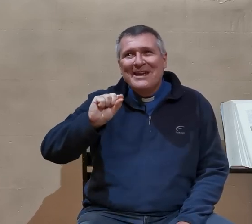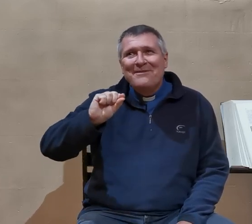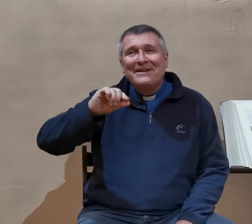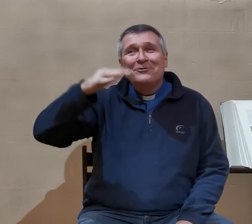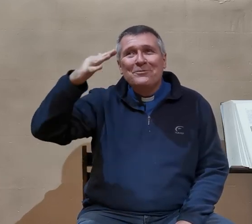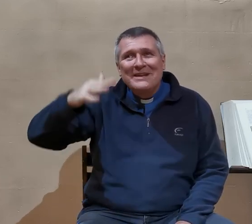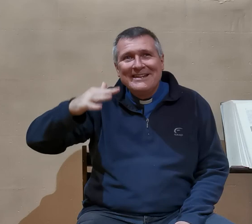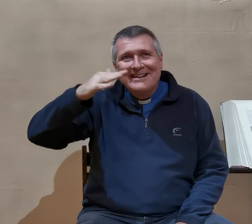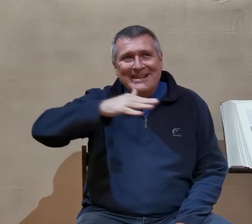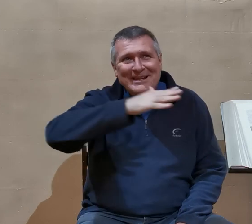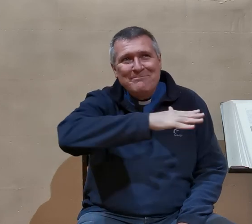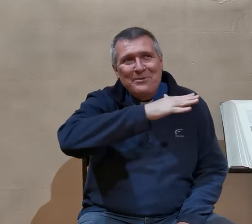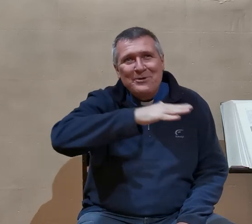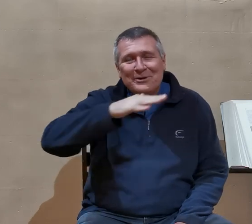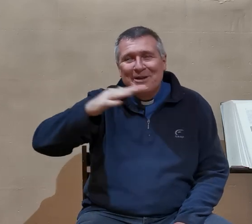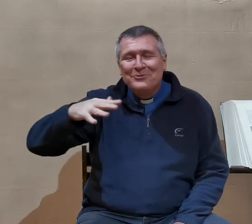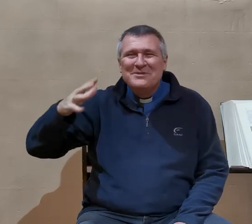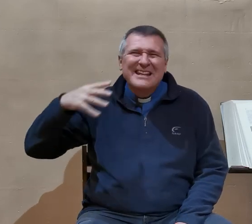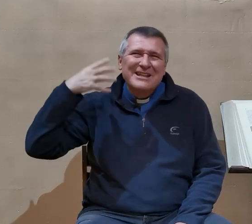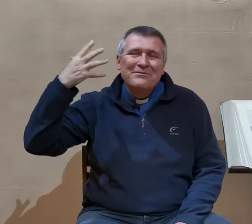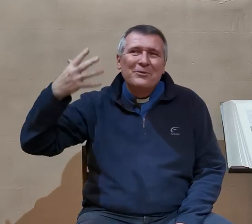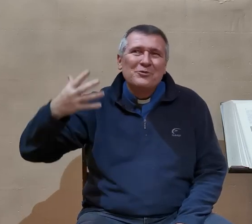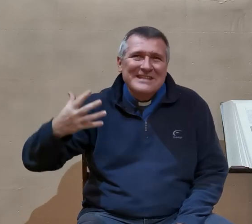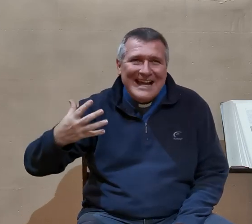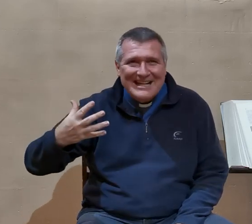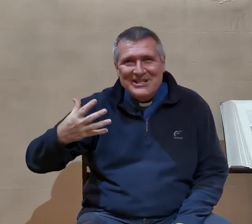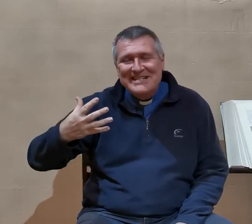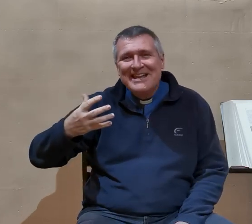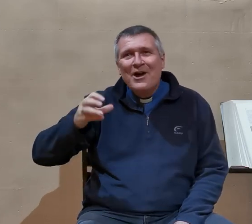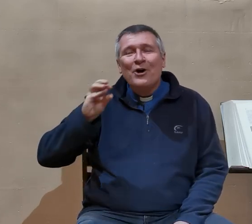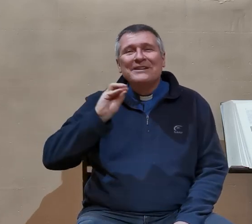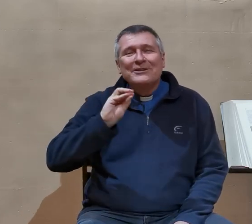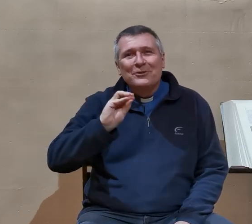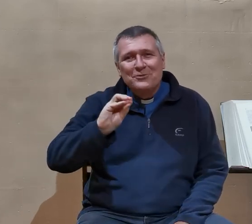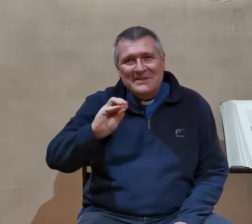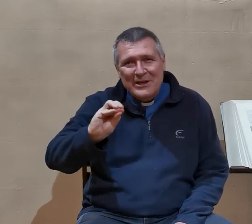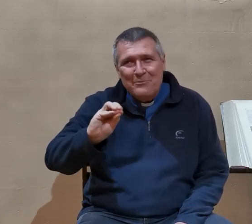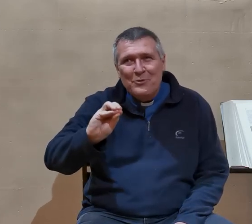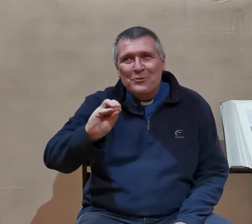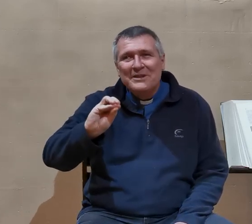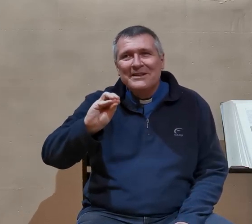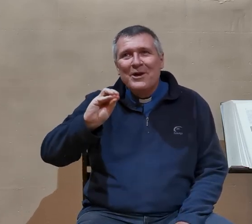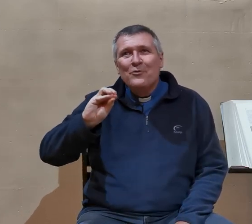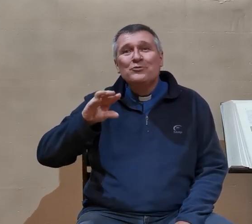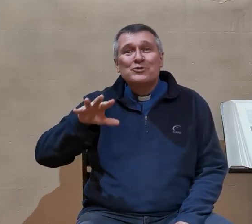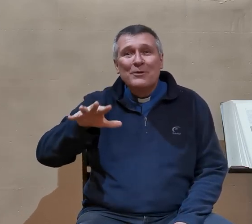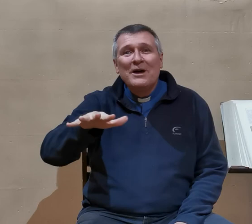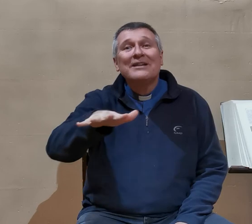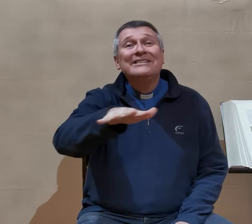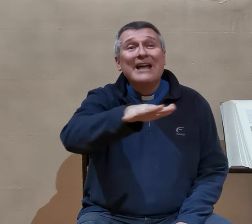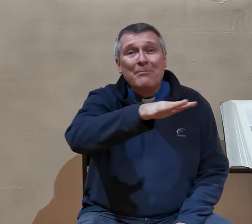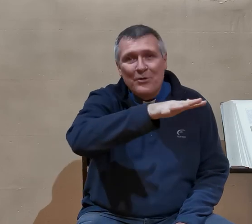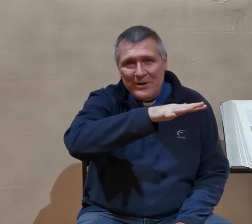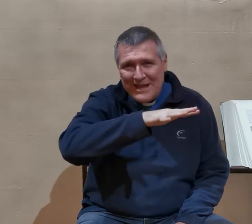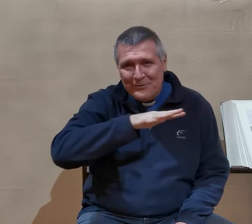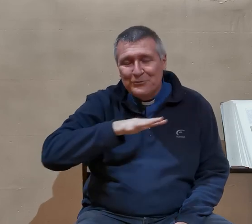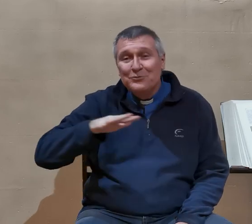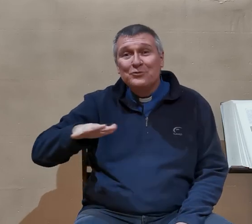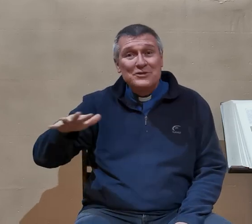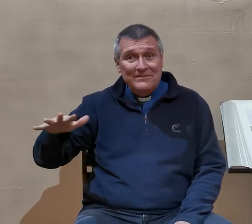fait tomber les peurs d'une certaine forme de hiérarchie en introduisant un monde où nous sommes d'abord et avant tout tous